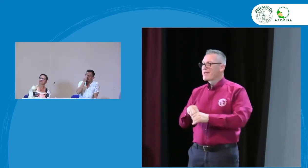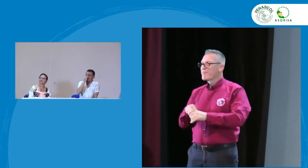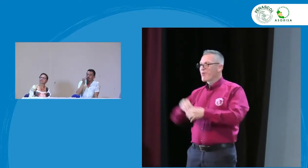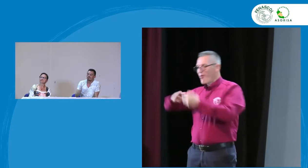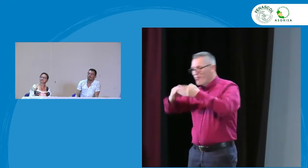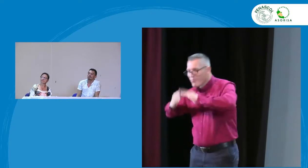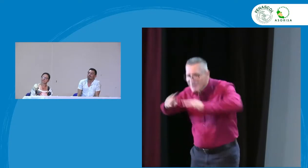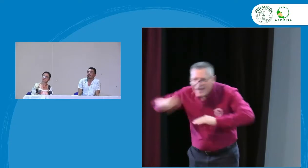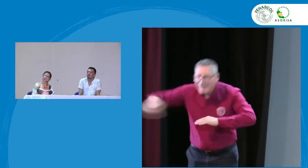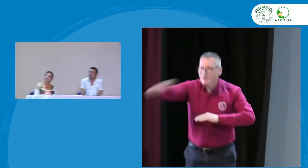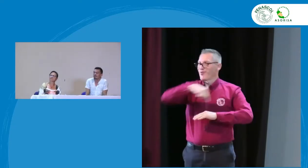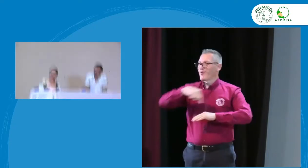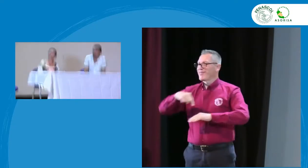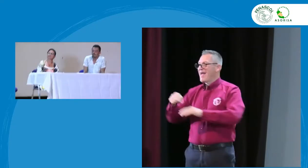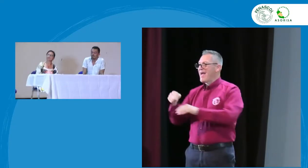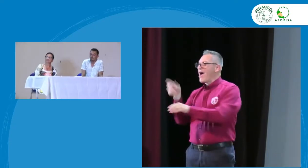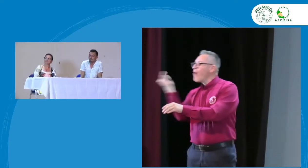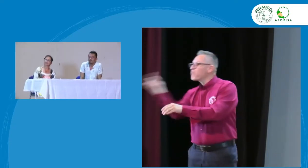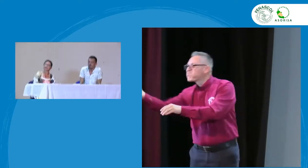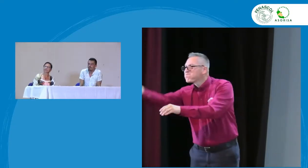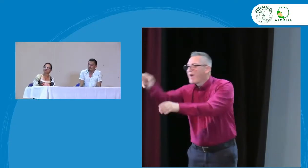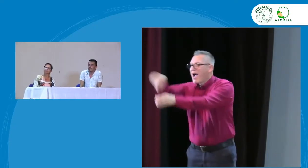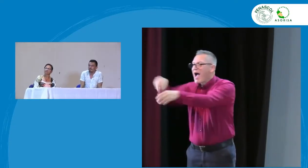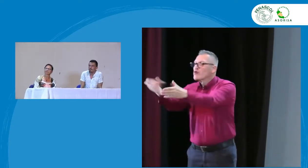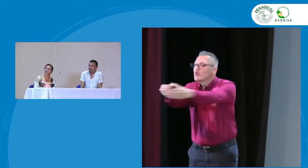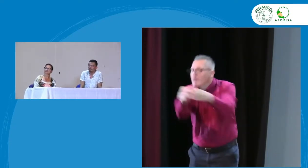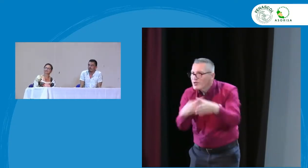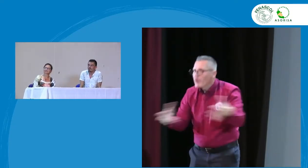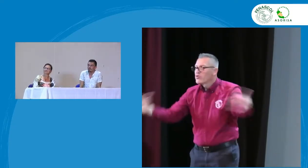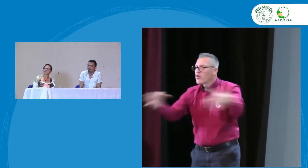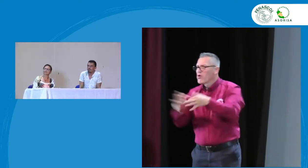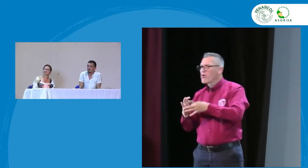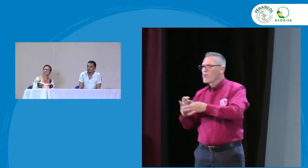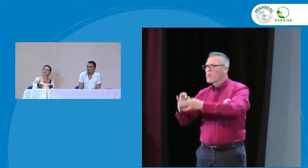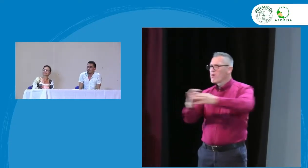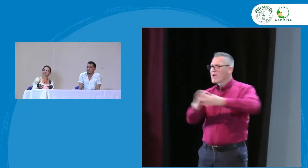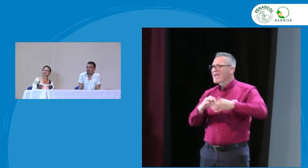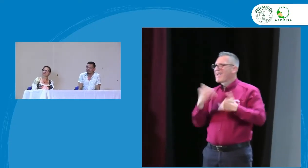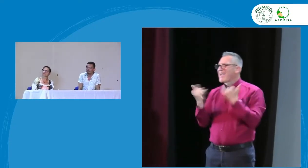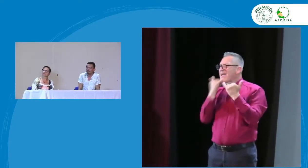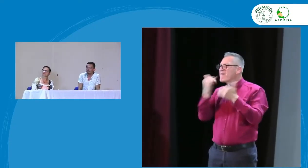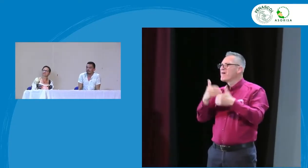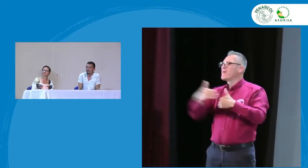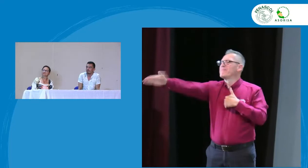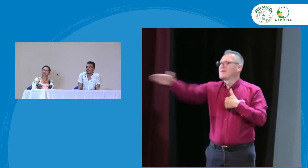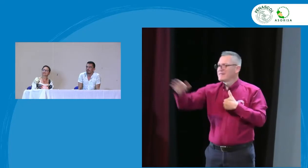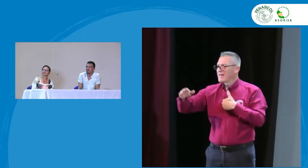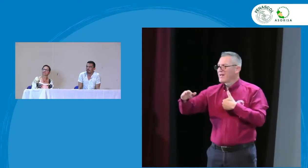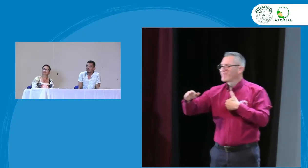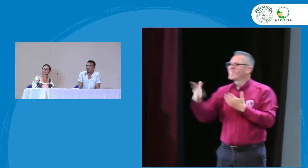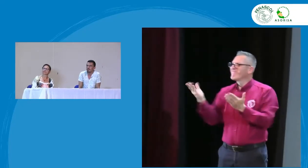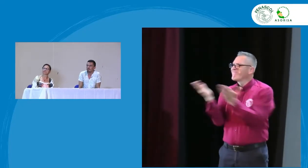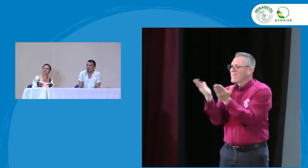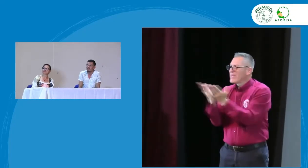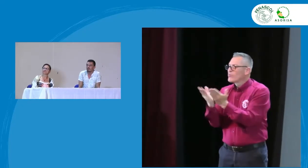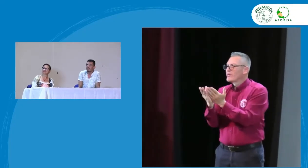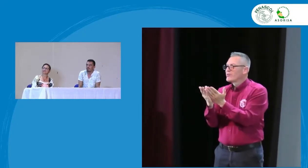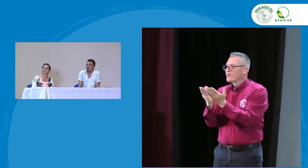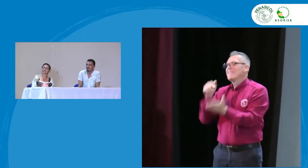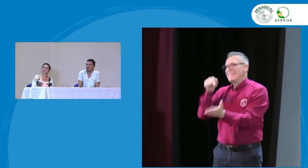mirando hacia otro lado sino que le prestemos atención a lo que está ocurriendo desde las mismas asociaciones desde los